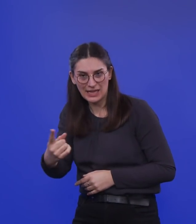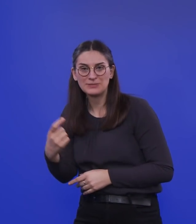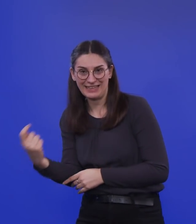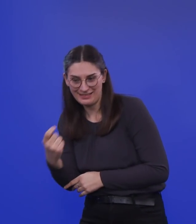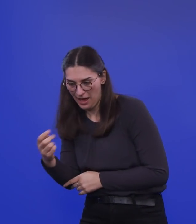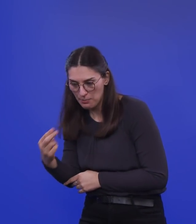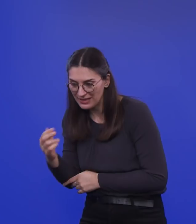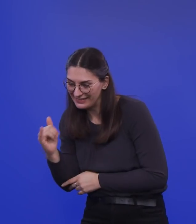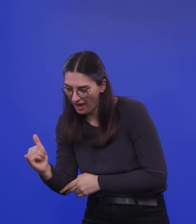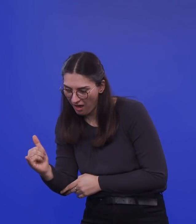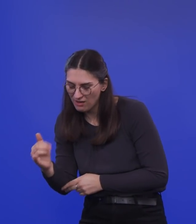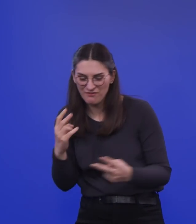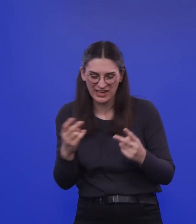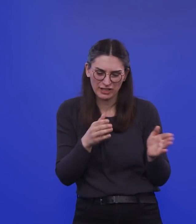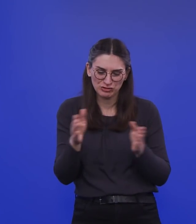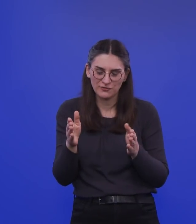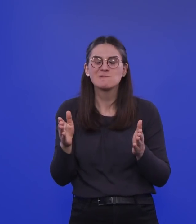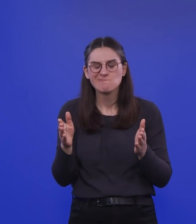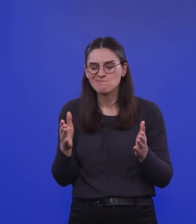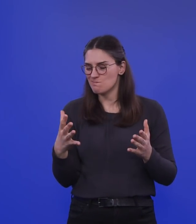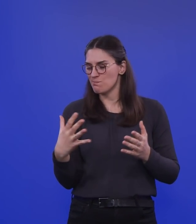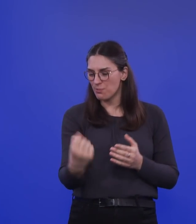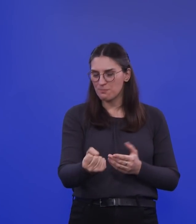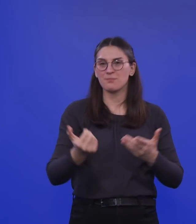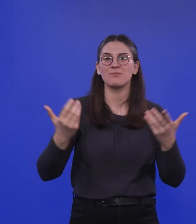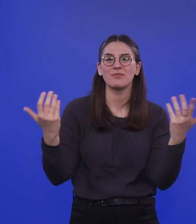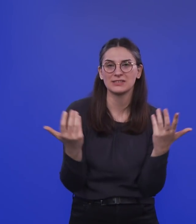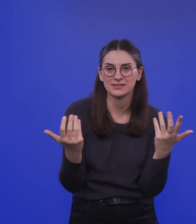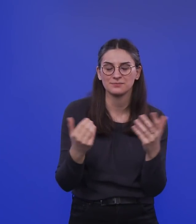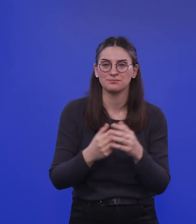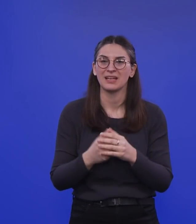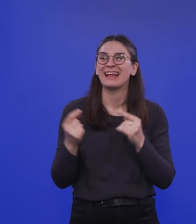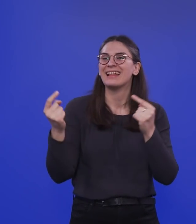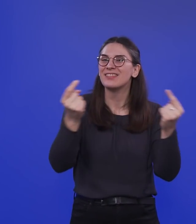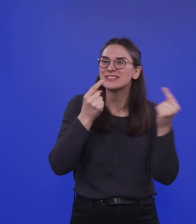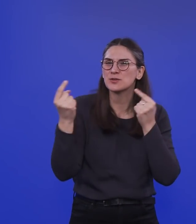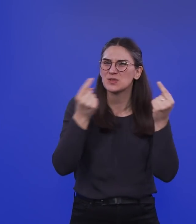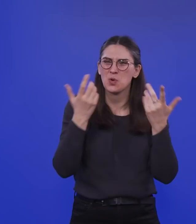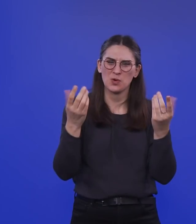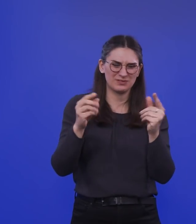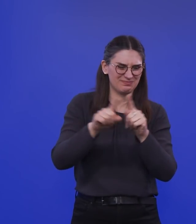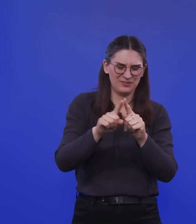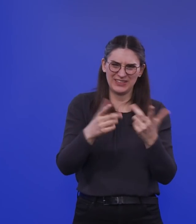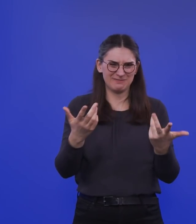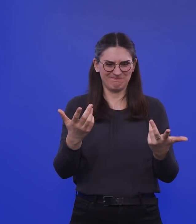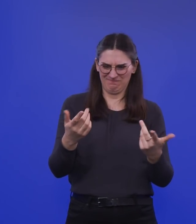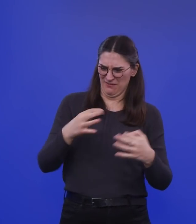hinkt, kann man schon sehen, dass sich die Diskussion hier eigentlich an der falschen Stelle erhitzt.